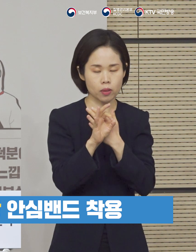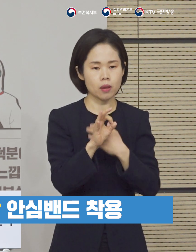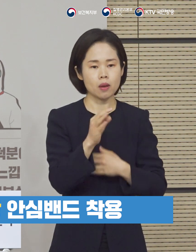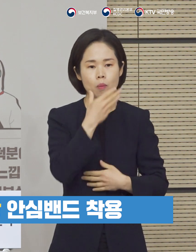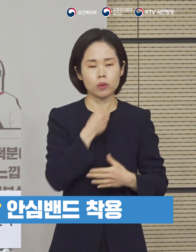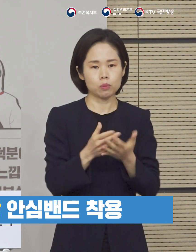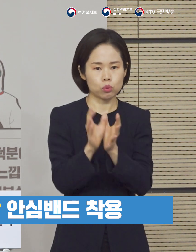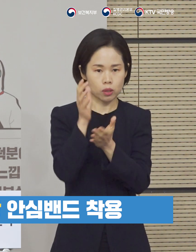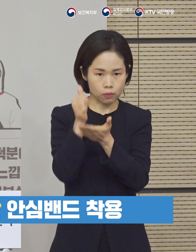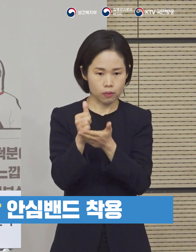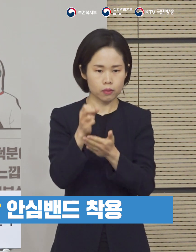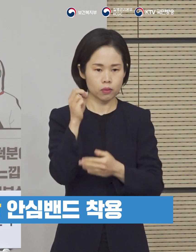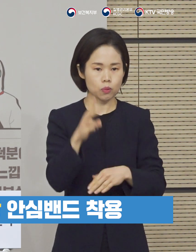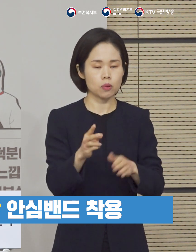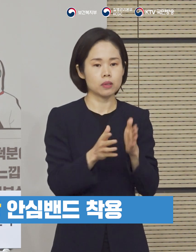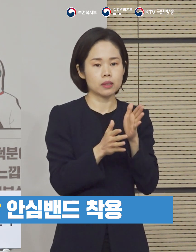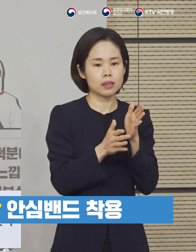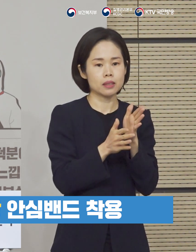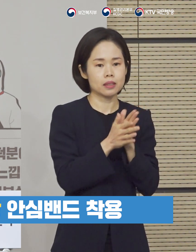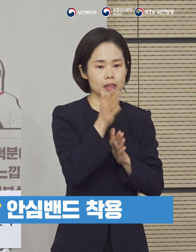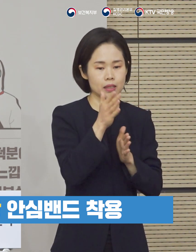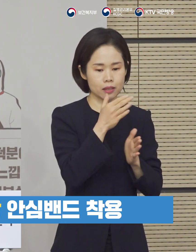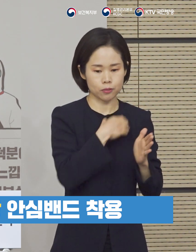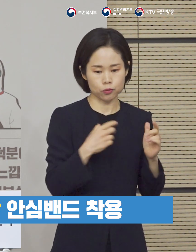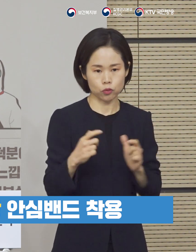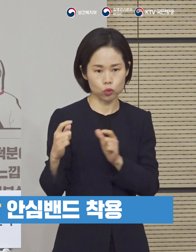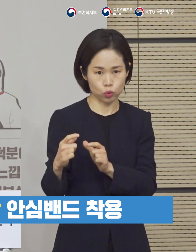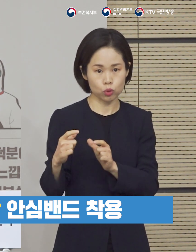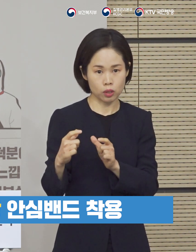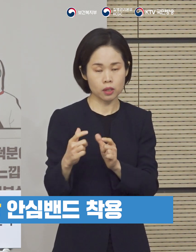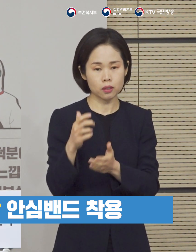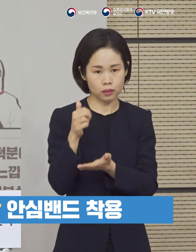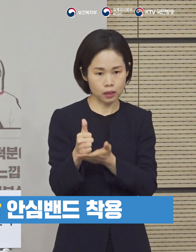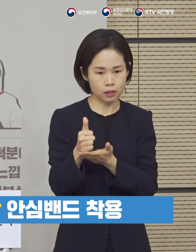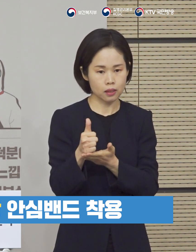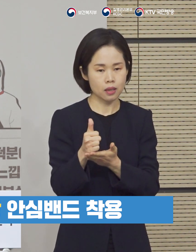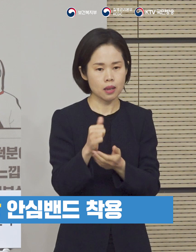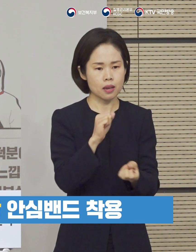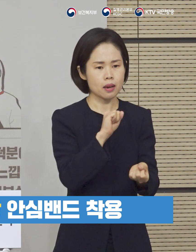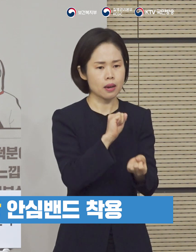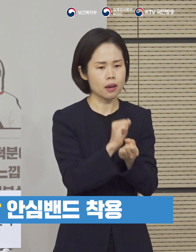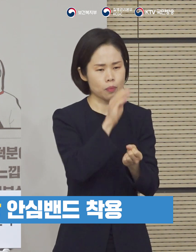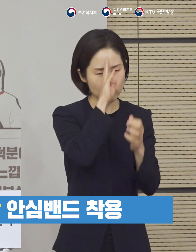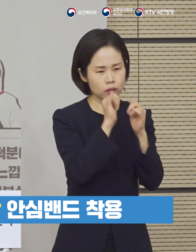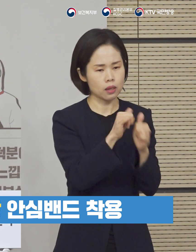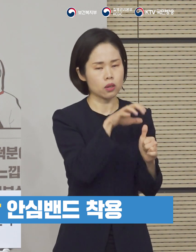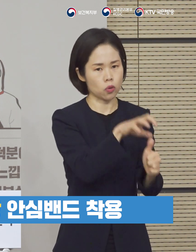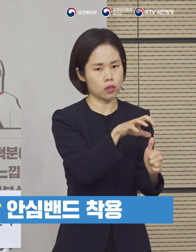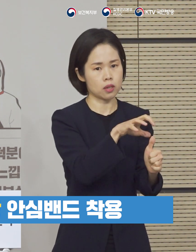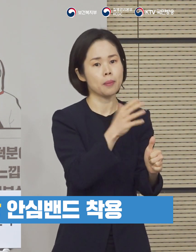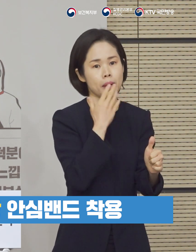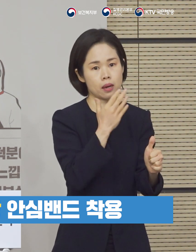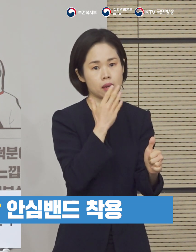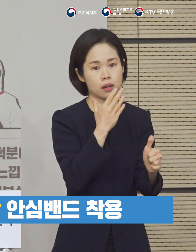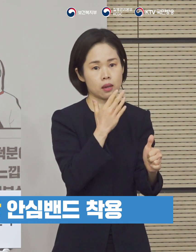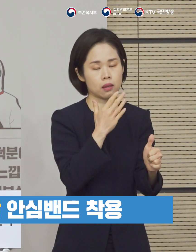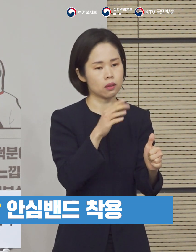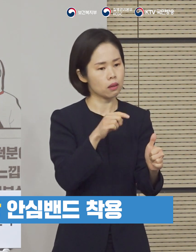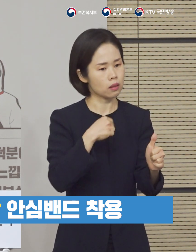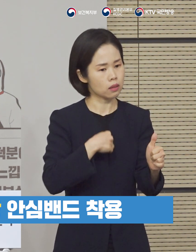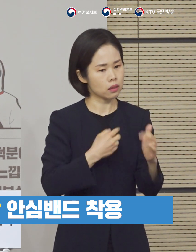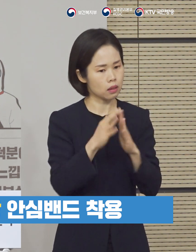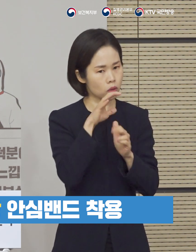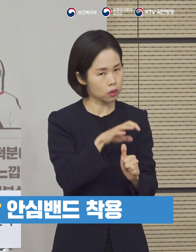보건복지부 장관, 시도지사 또는 시군구청장은 감염병 의심자를 격리하도록 되어 있는데